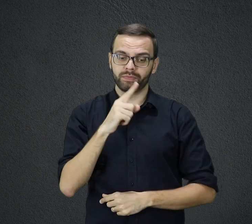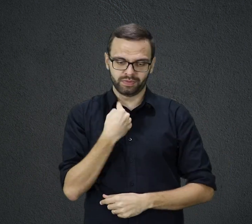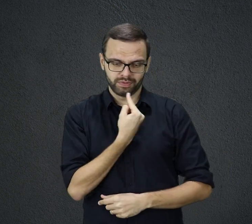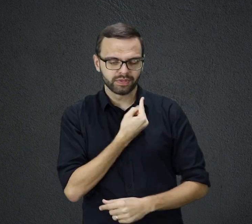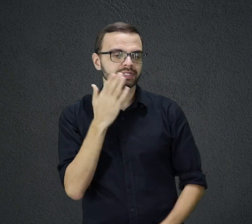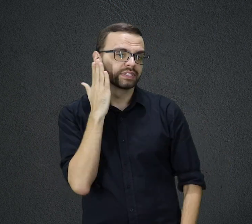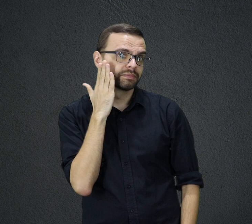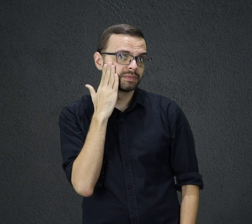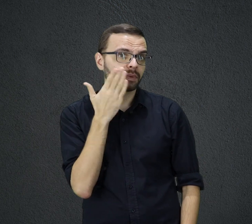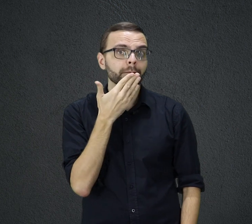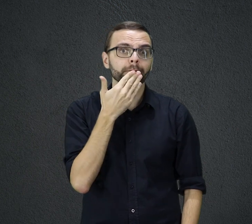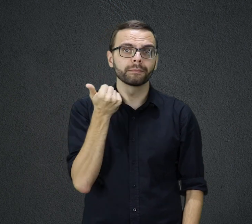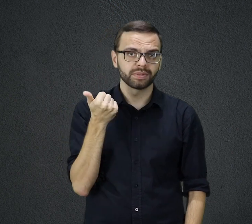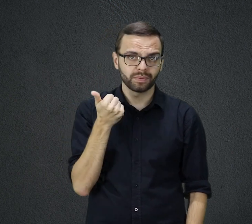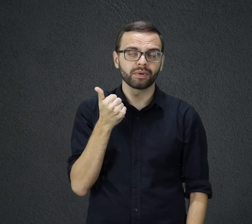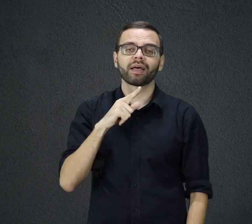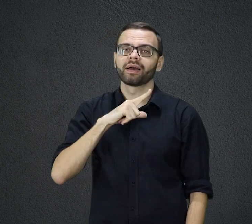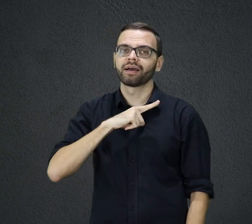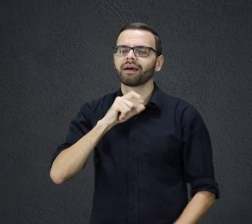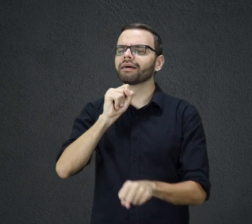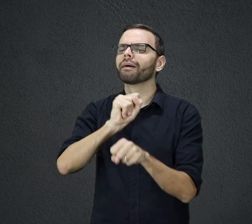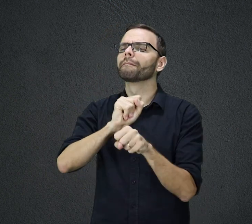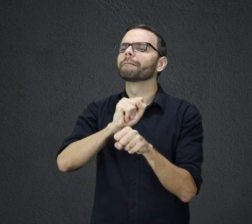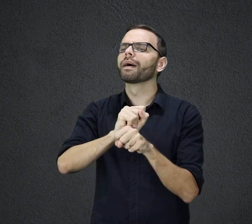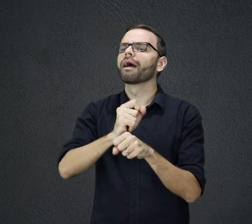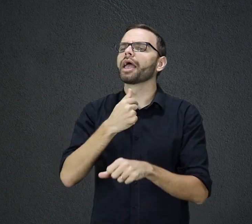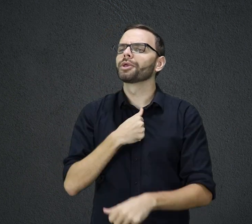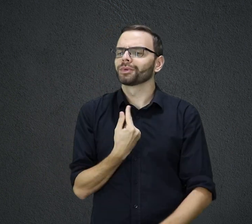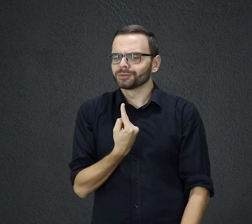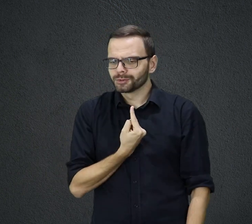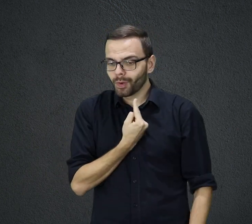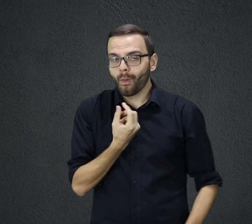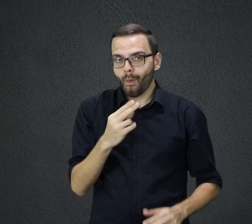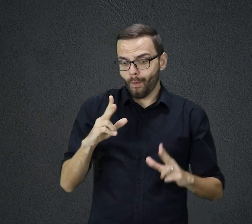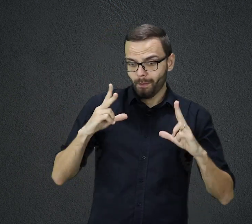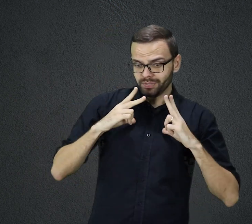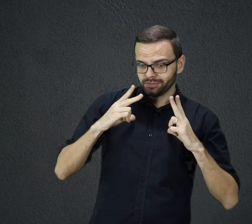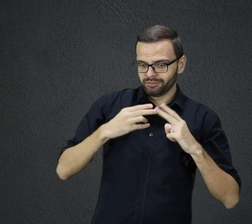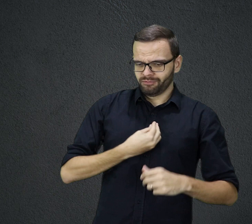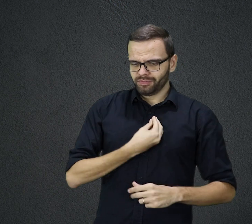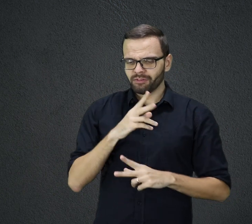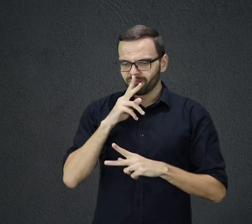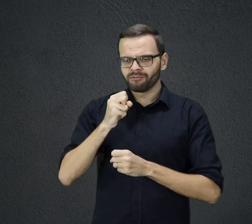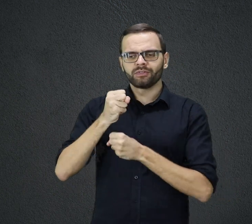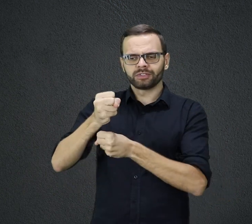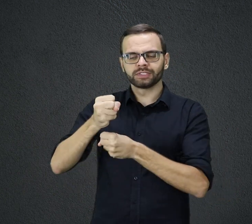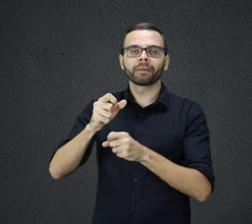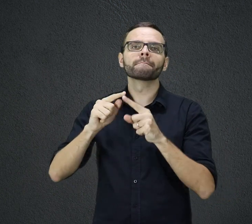espera que façamos isso sozinhos ou por nossas próprias forças, mas envia seu Espírito, que nos